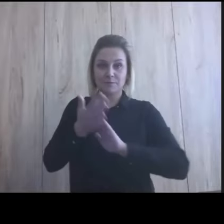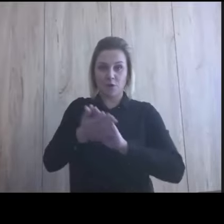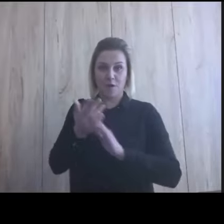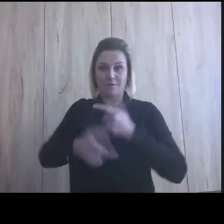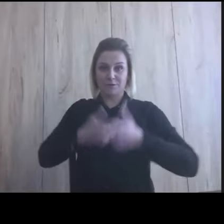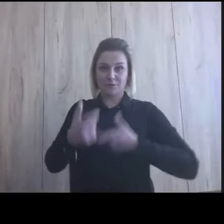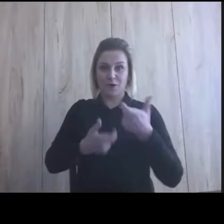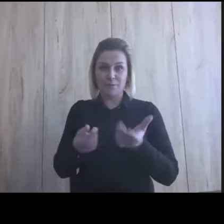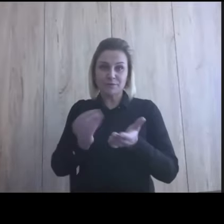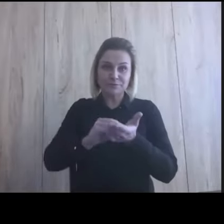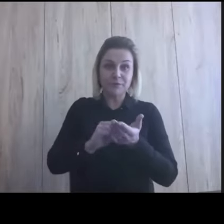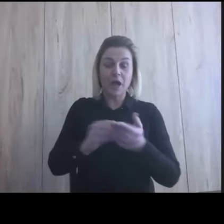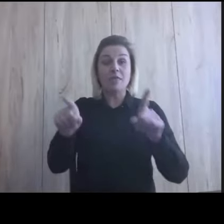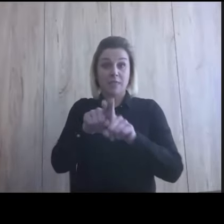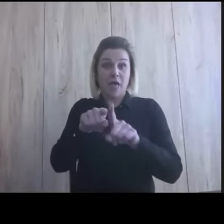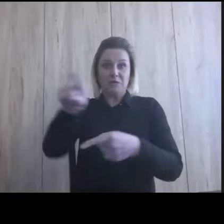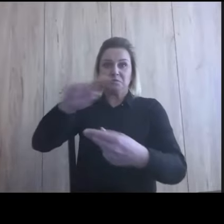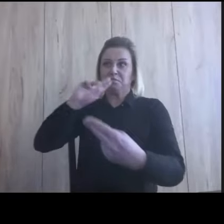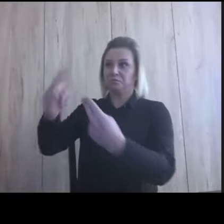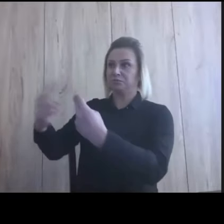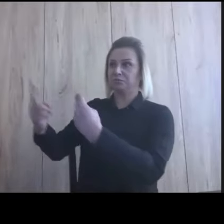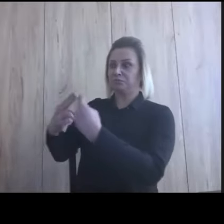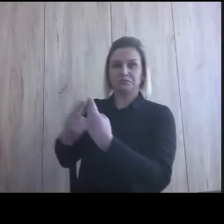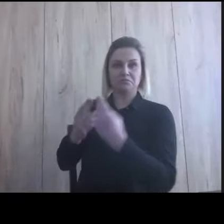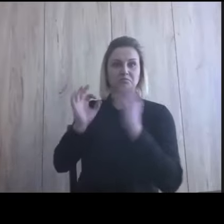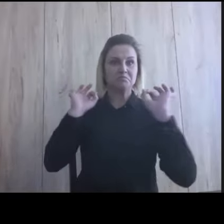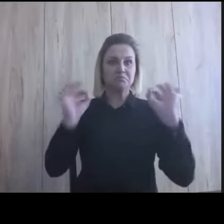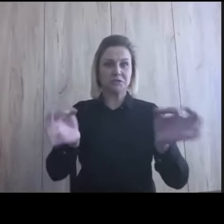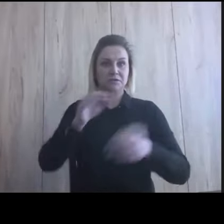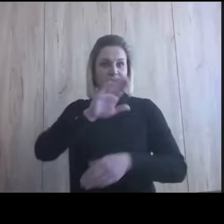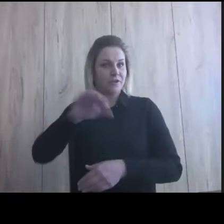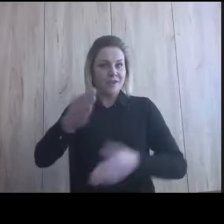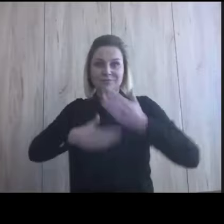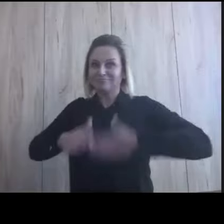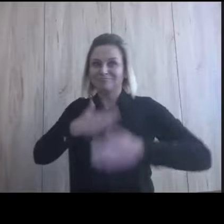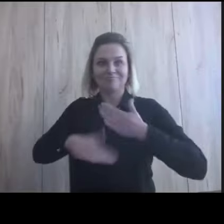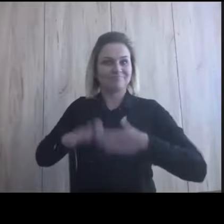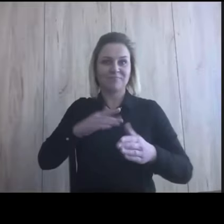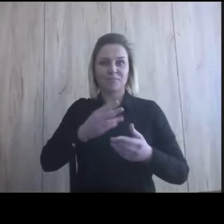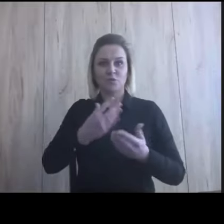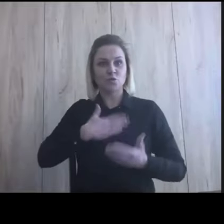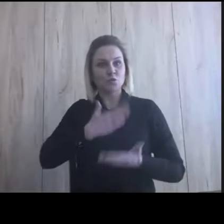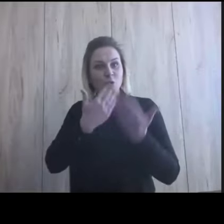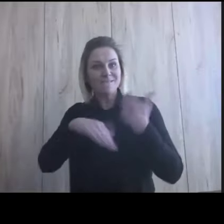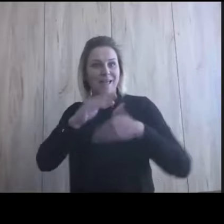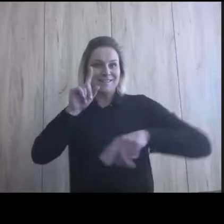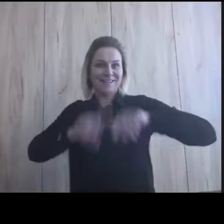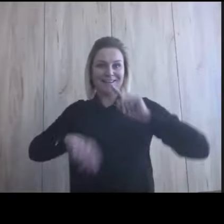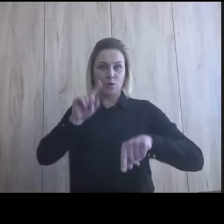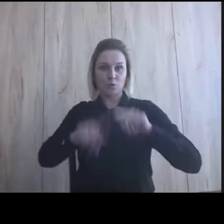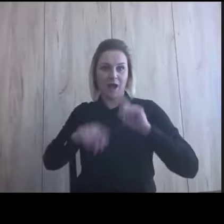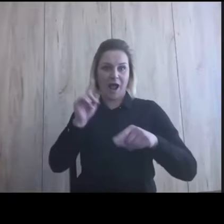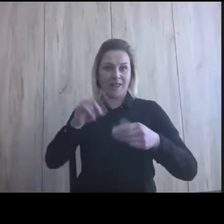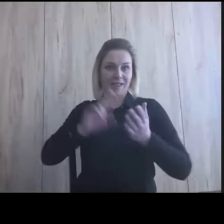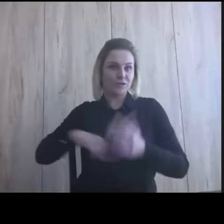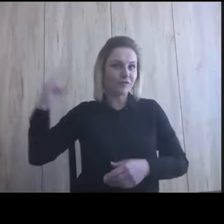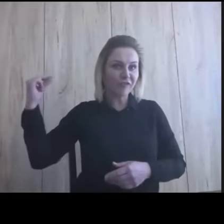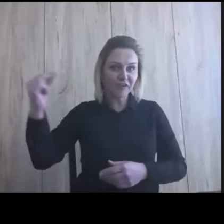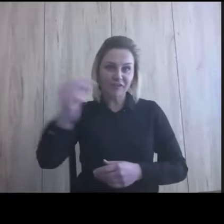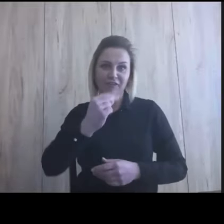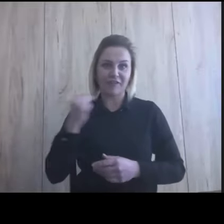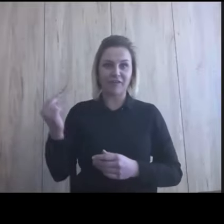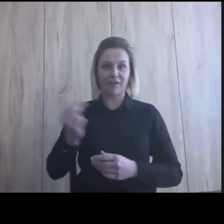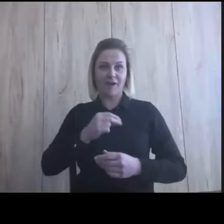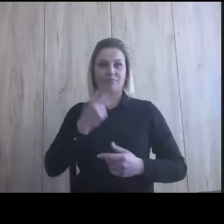informacje zwrotne, że dzieciaki to łapią doskonale i że jest to dla nich bardziej naturalne niż język foniczny, nie? To rozumiem, że macie takich